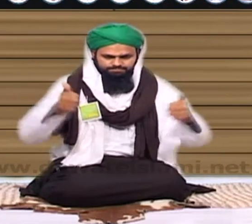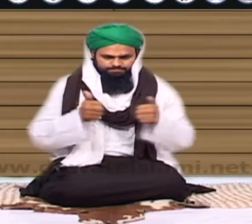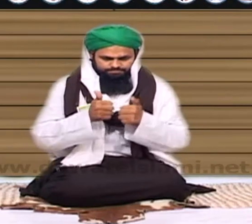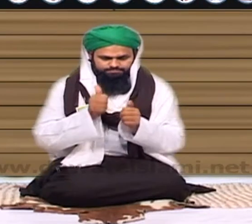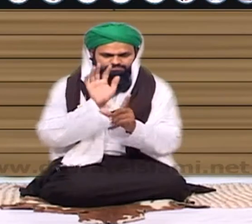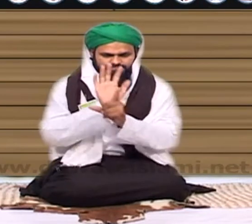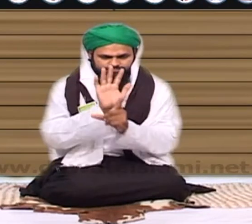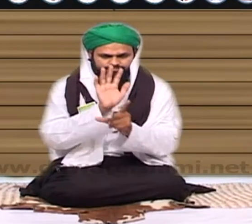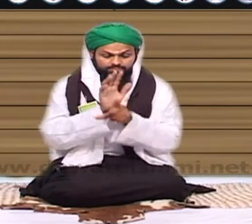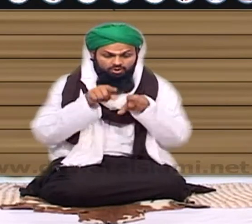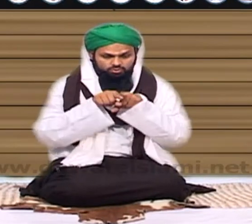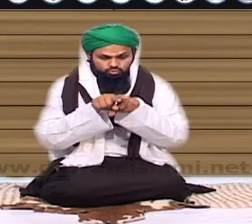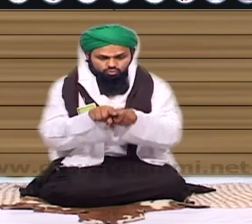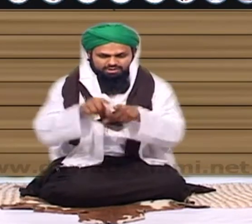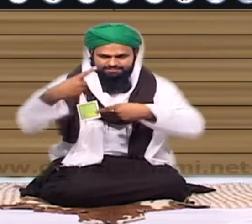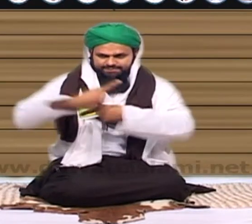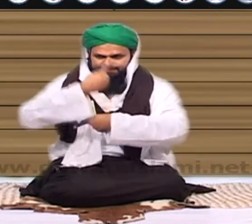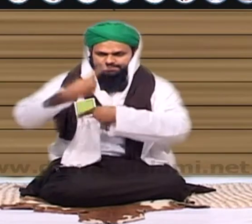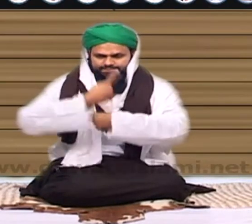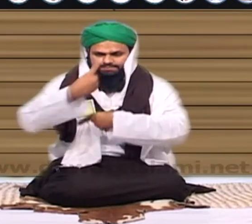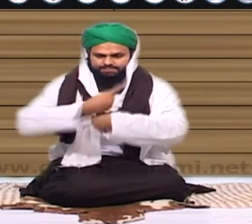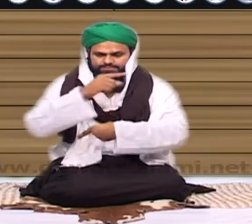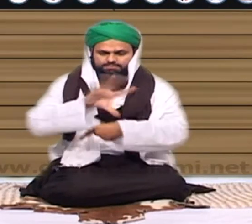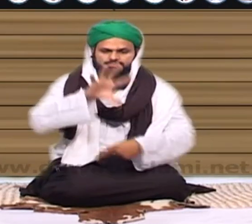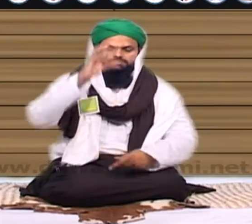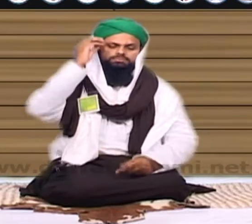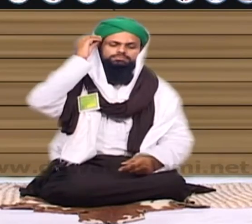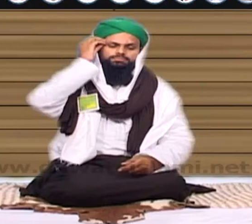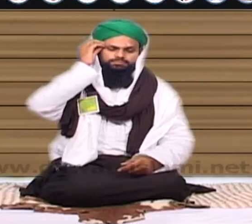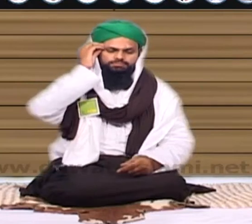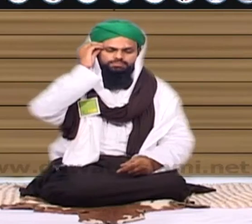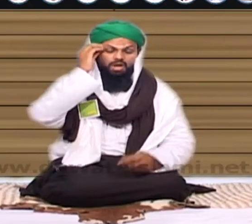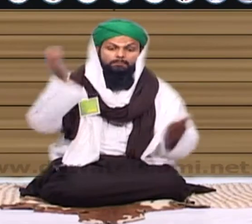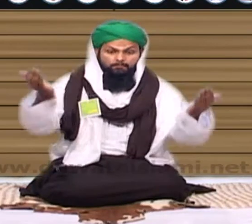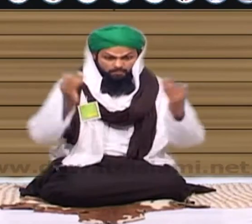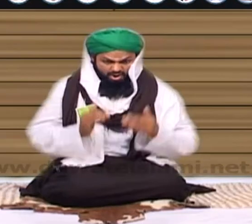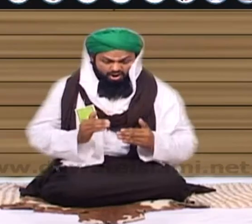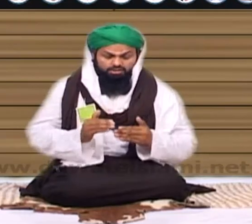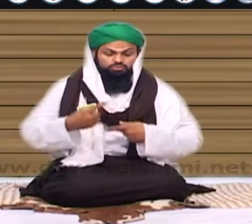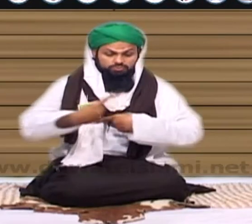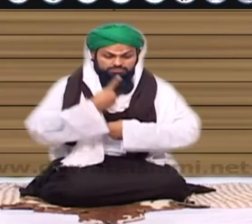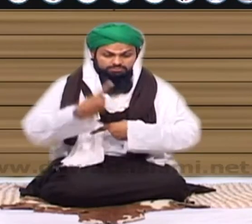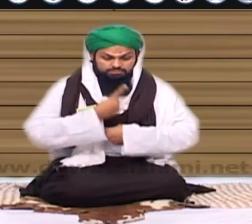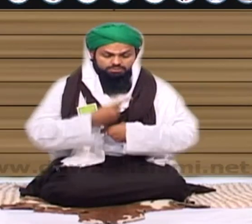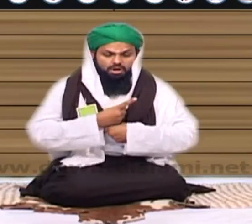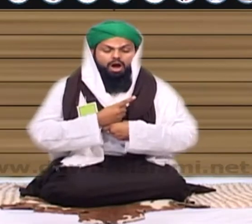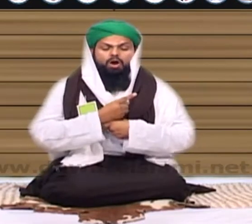رہیں گے جلتے رہیں گے سنت انشاءاللہ سیکھتے چلے جائیں مگر یہ کہ ہم آئیں گے تو سیکھیں گے تعلیم علم